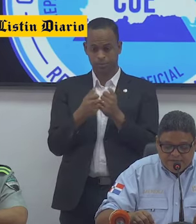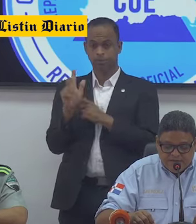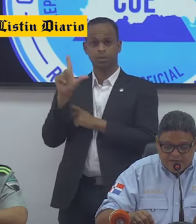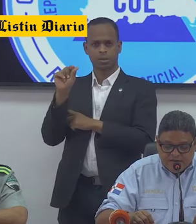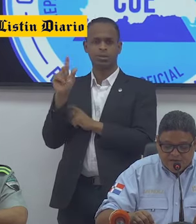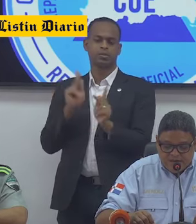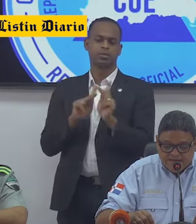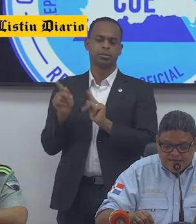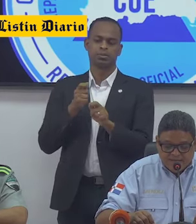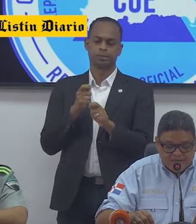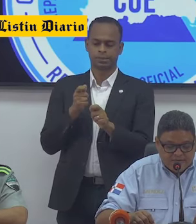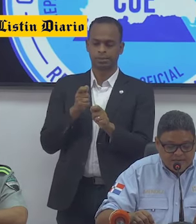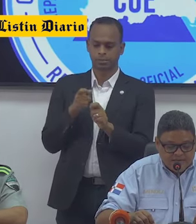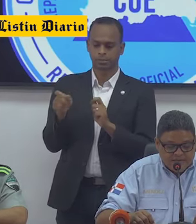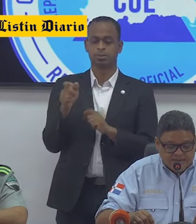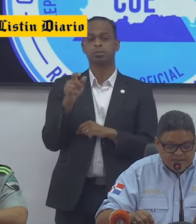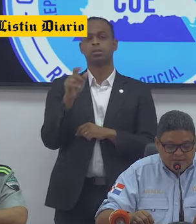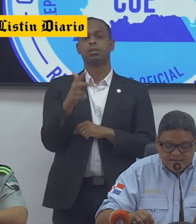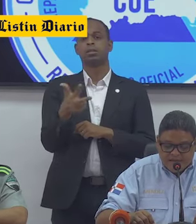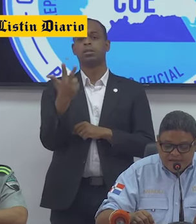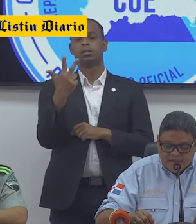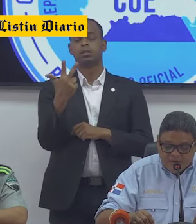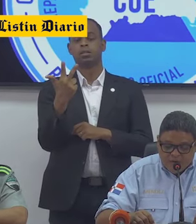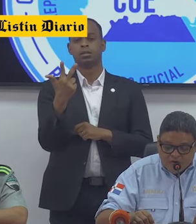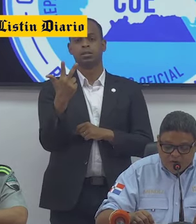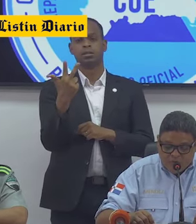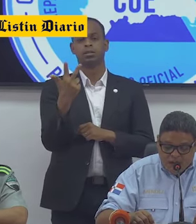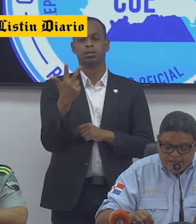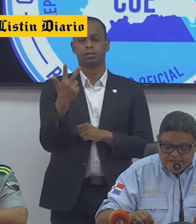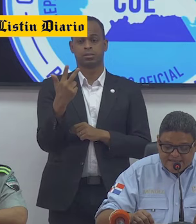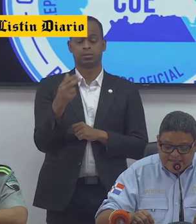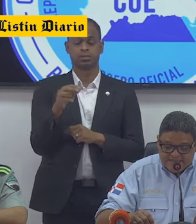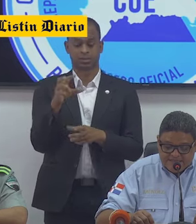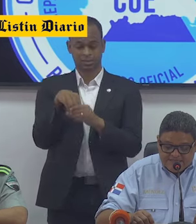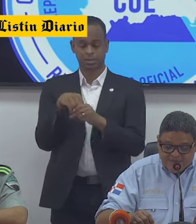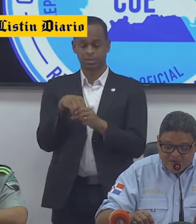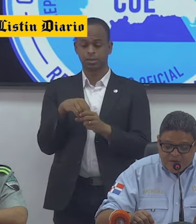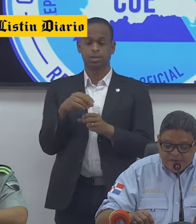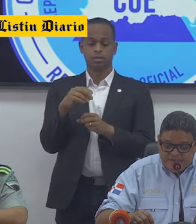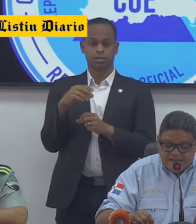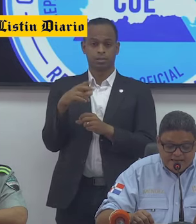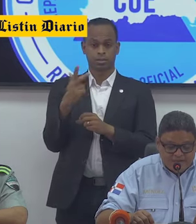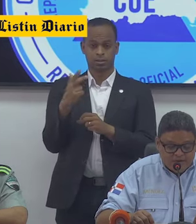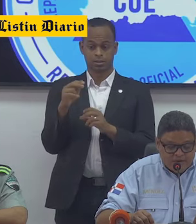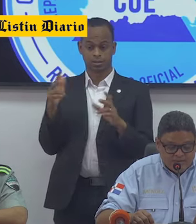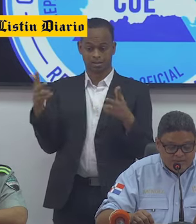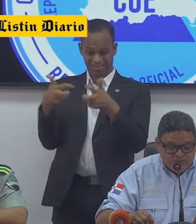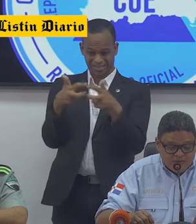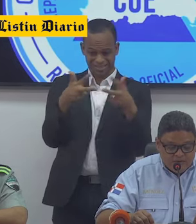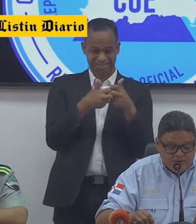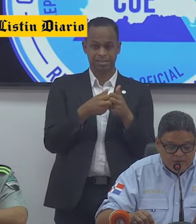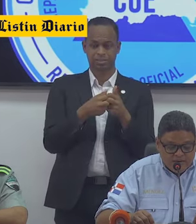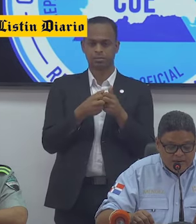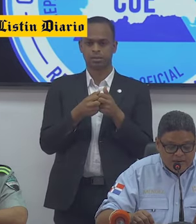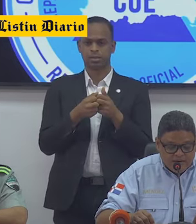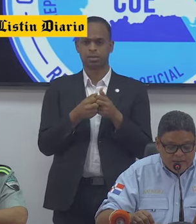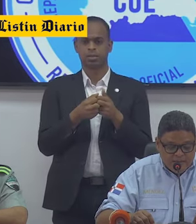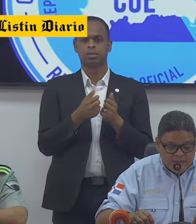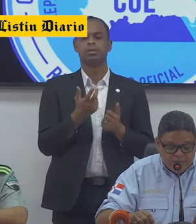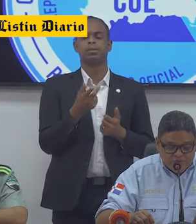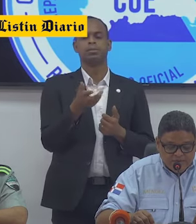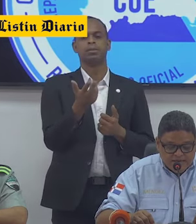personas afectadas, los cuales se registraron 3, de los cuales, de los accidentes registrados 3 se involucraron